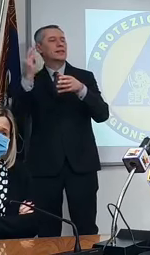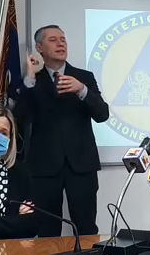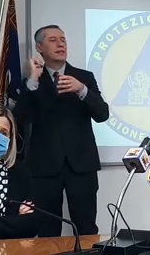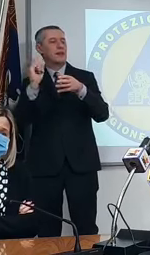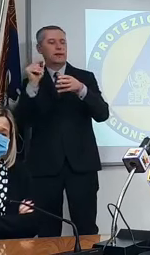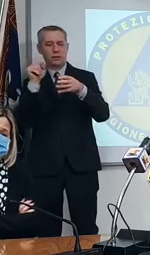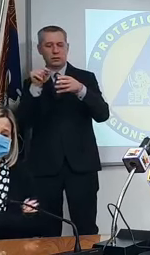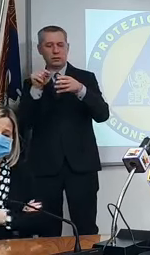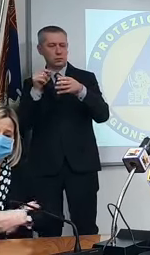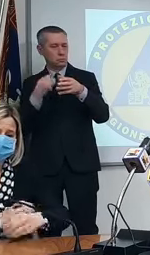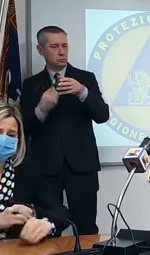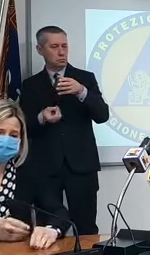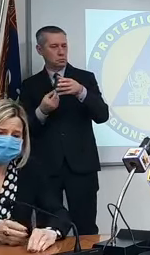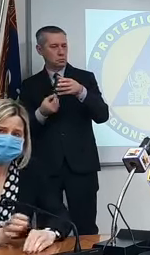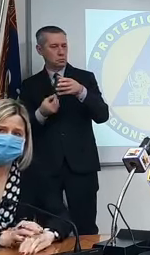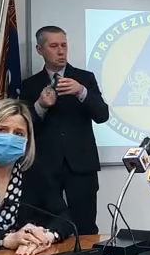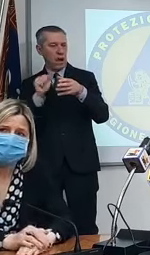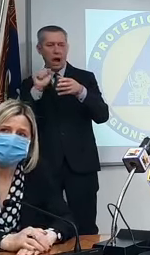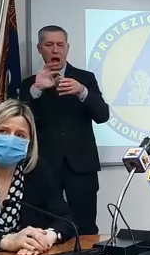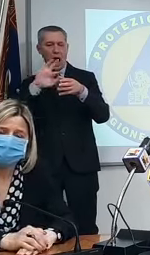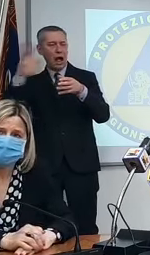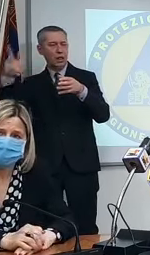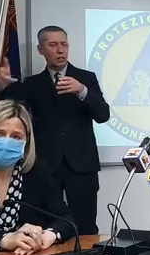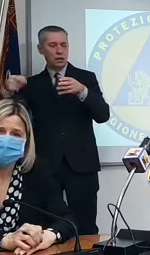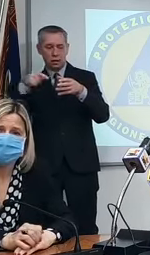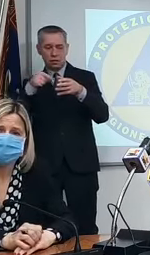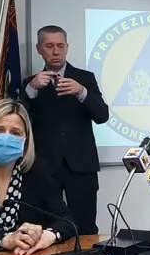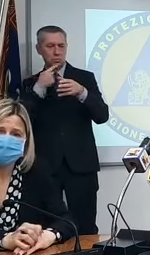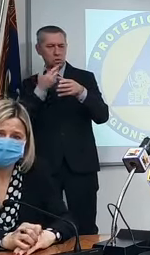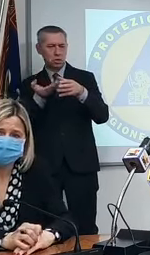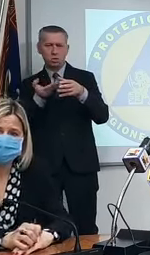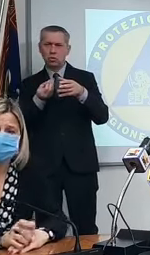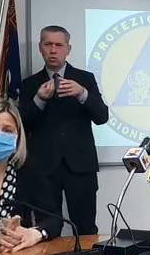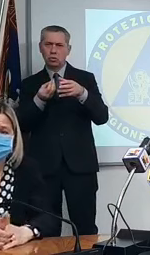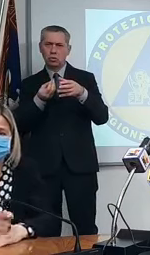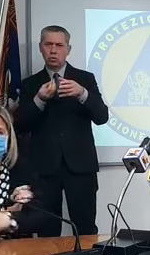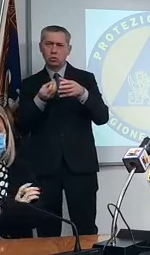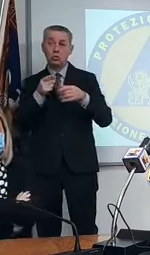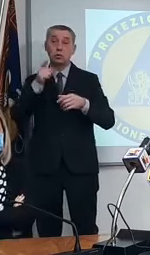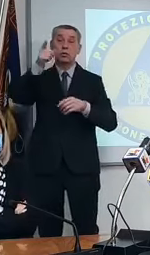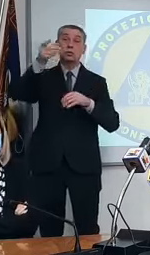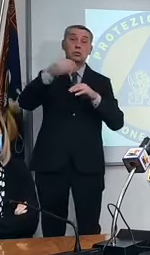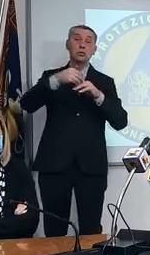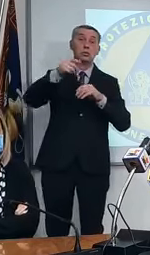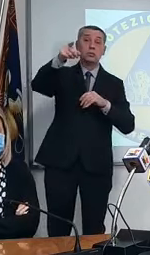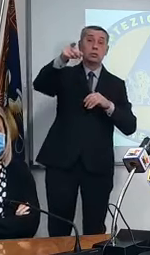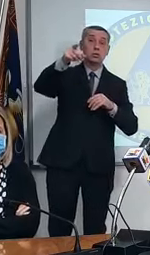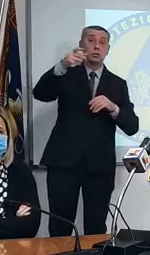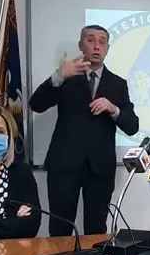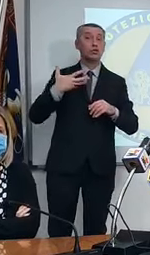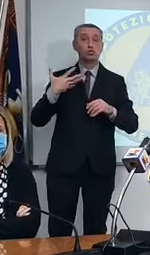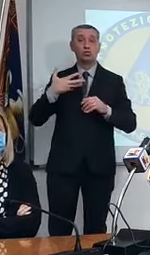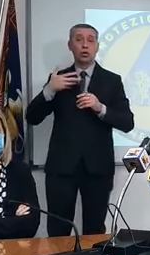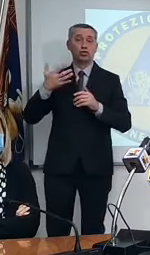tratta? me l'hanno già chiesto ho lo spelling ho tutta la cosa qua te la giro dopo